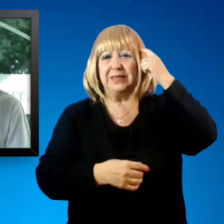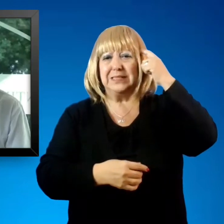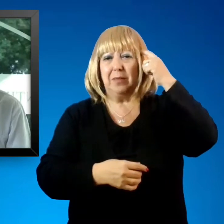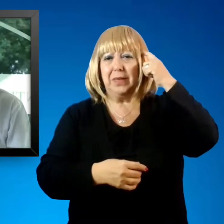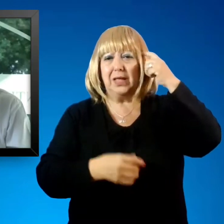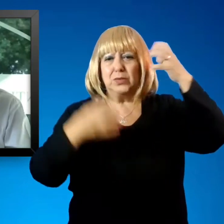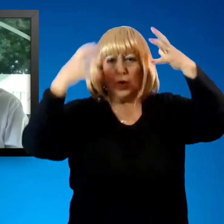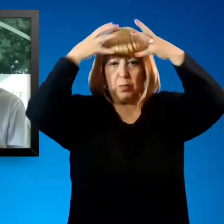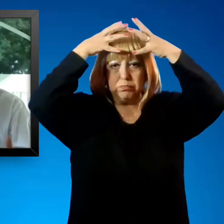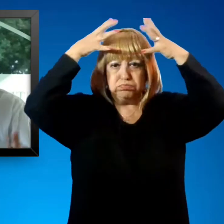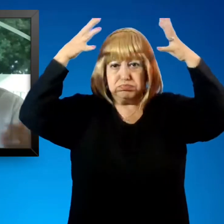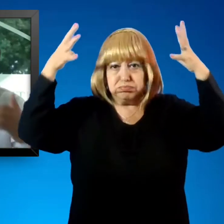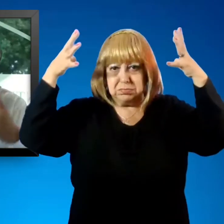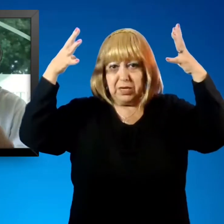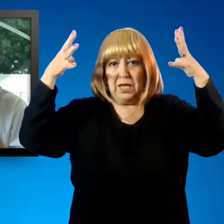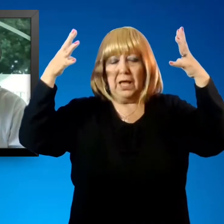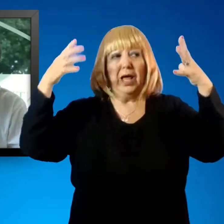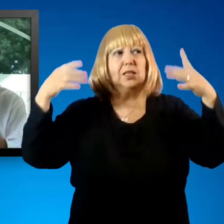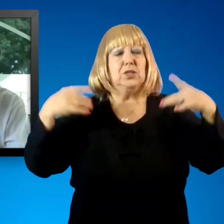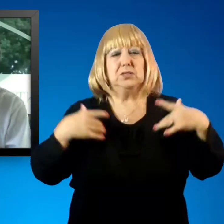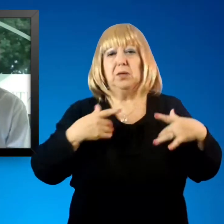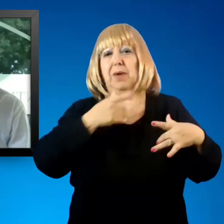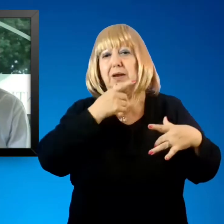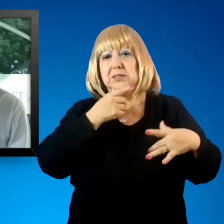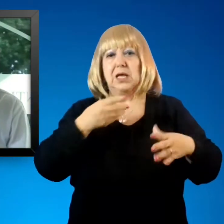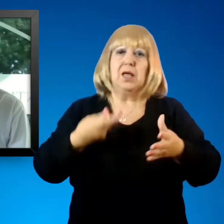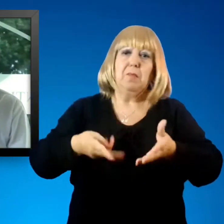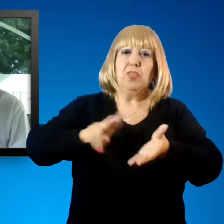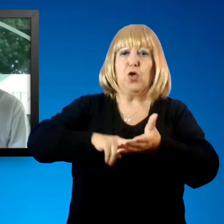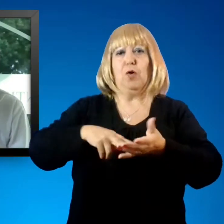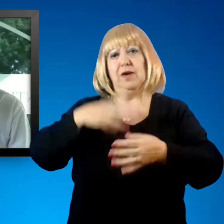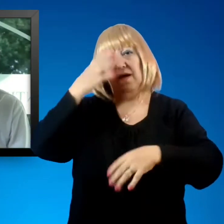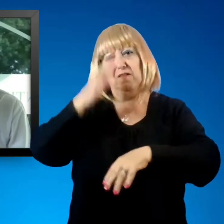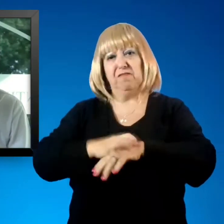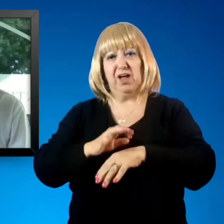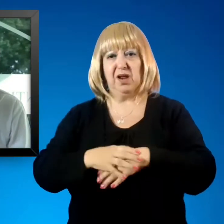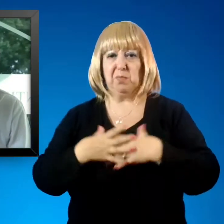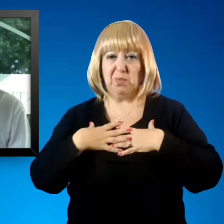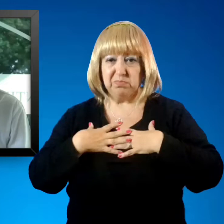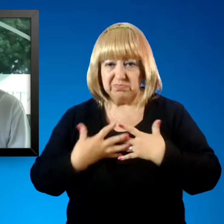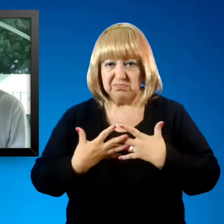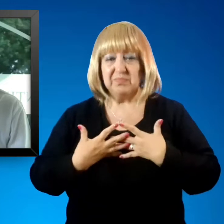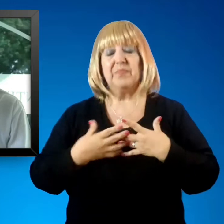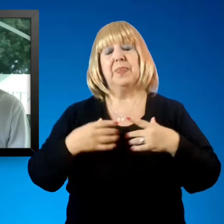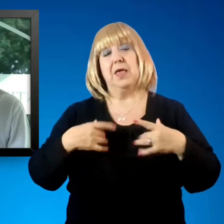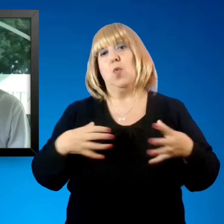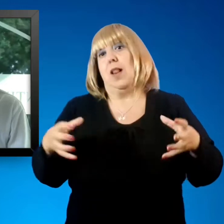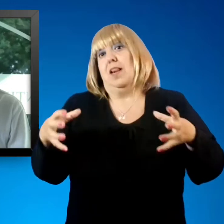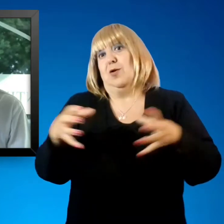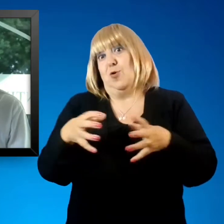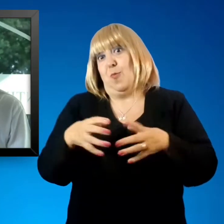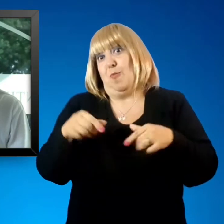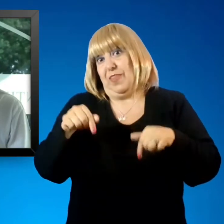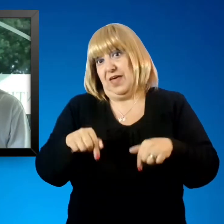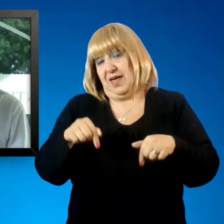enfermarnos más allá de lo que dicen las estadísticas sobre nuestro grupo. Entonces, ¿qué hay que hacer? Bueno, hay que evitar la